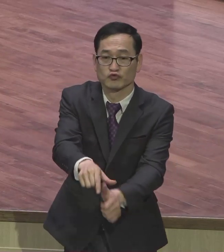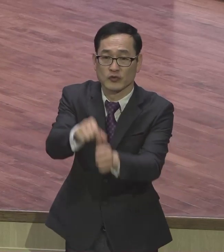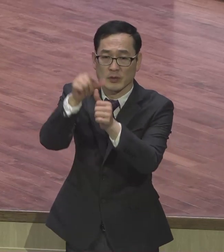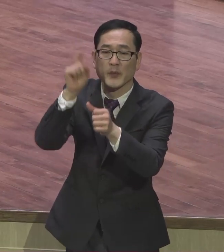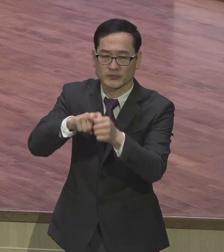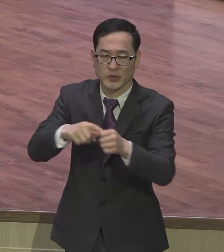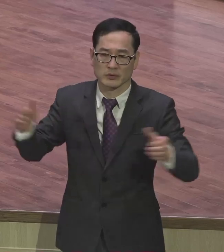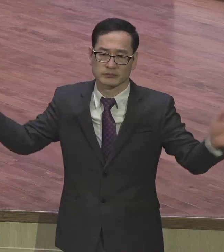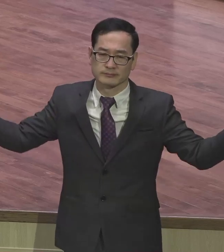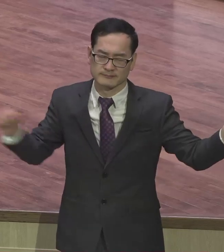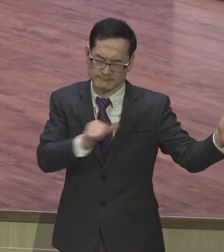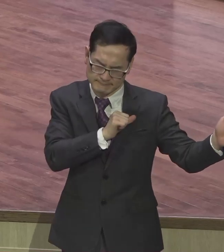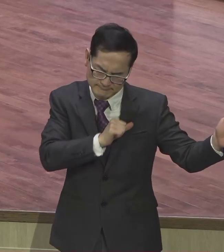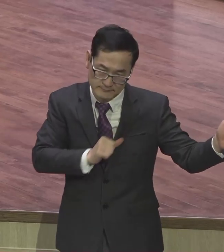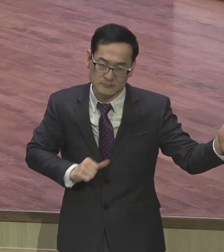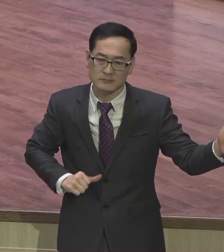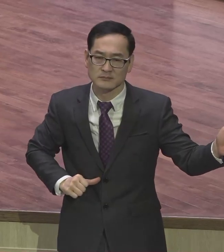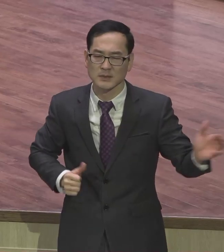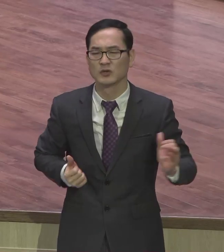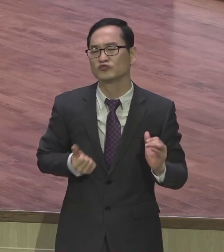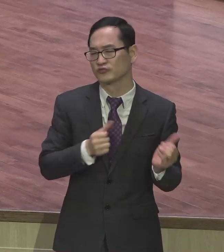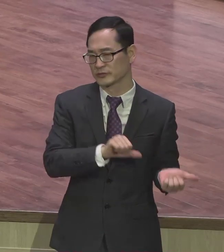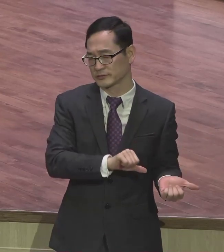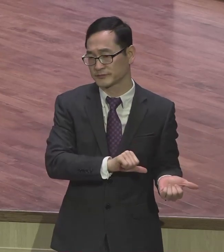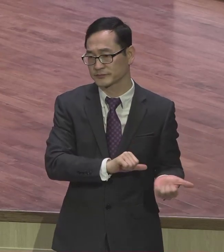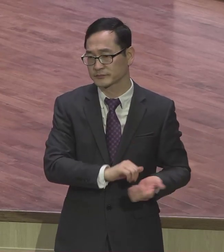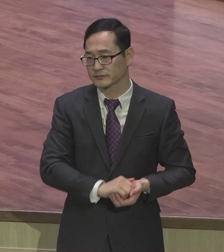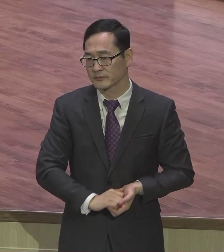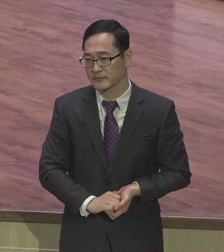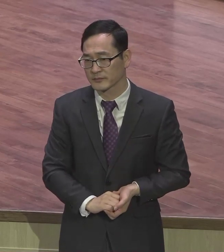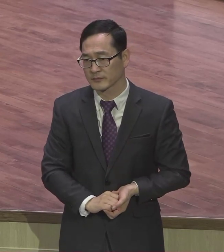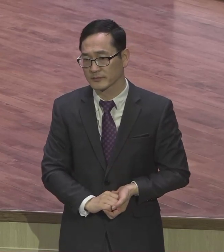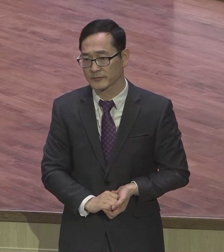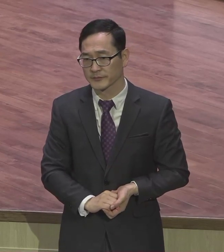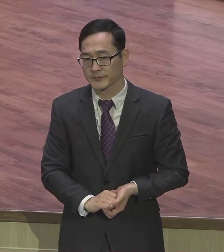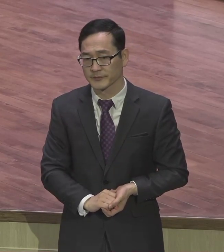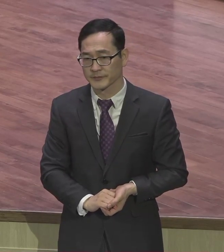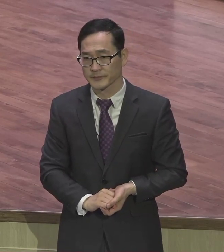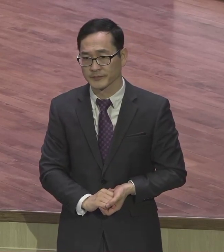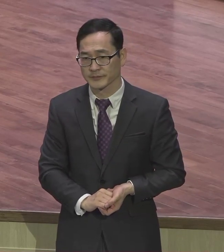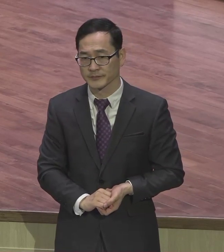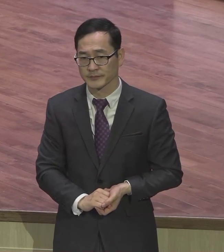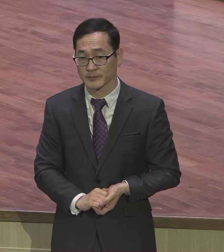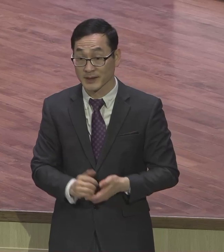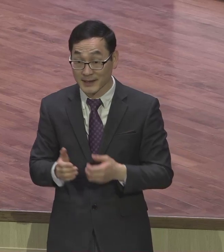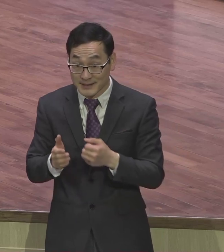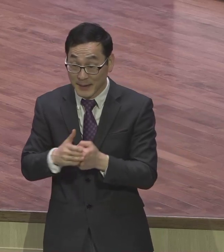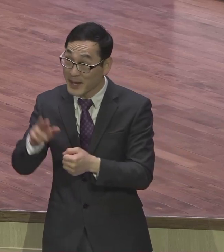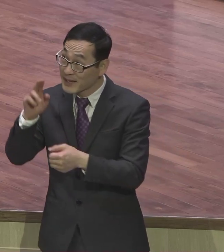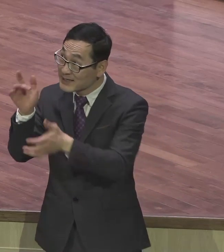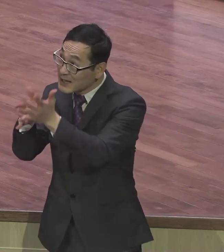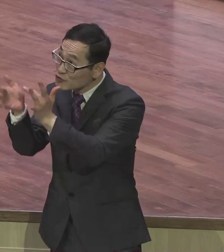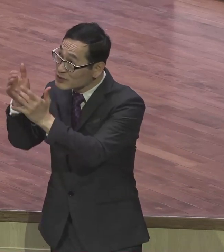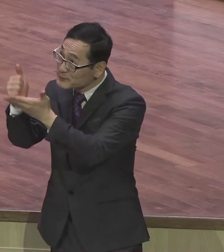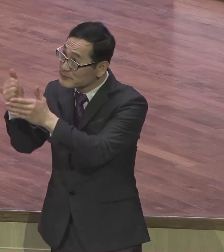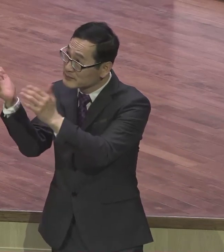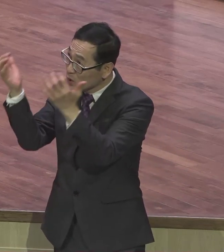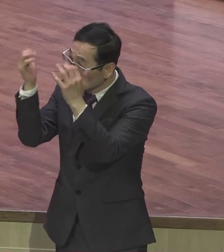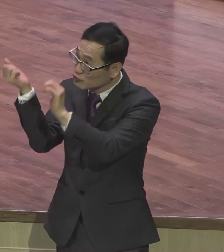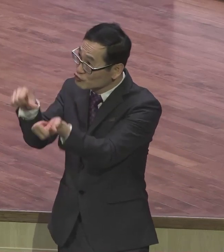그래서 어떤 문제도 어떤 어려움도 이 바울은 이겼기 때문에 사나 사는 거 죽는